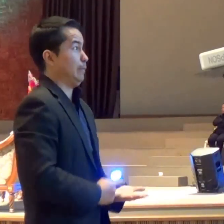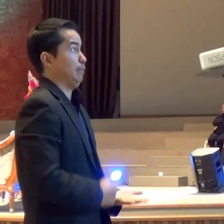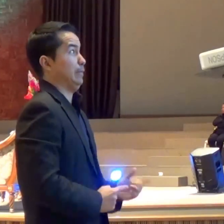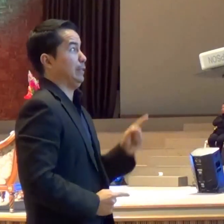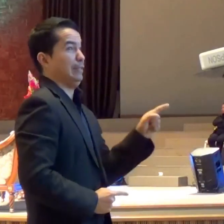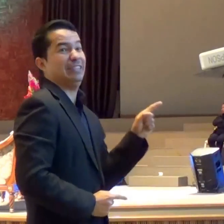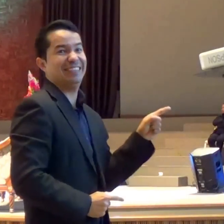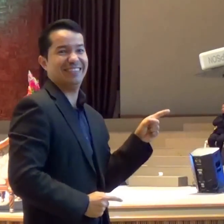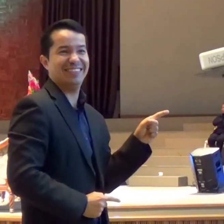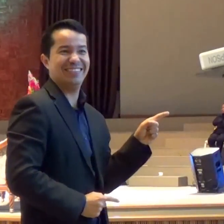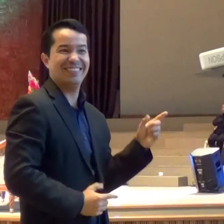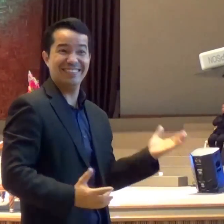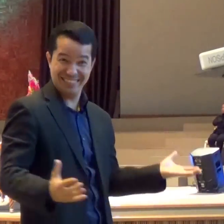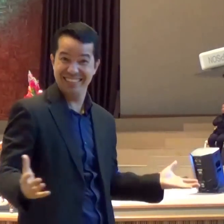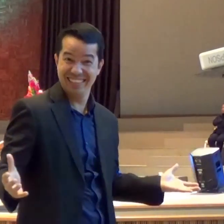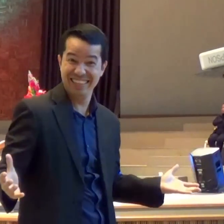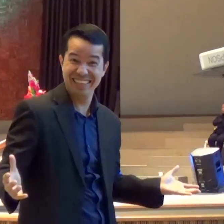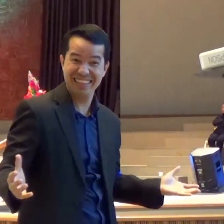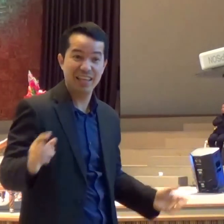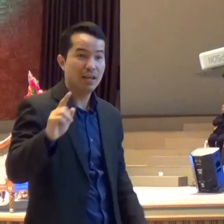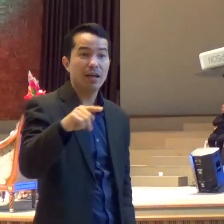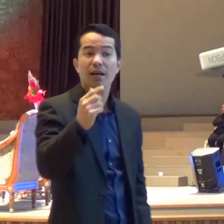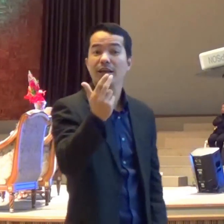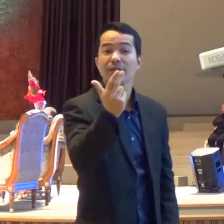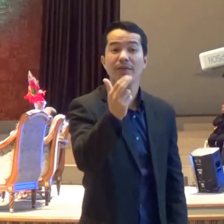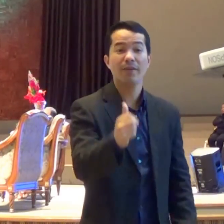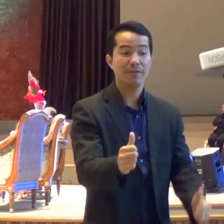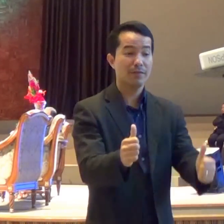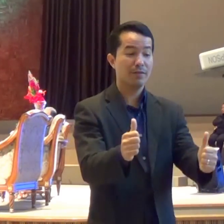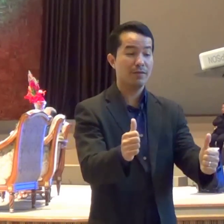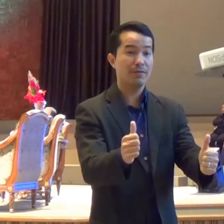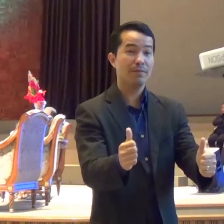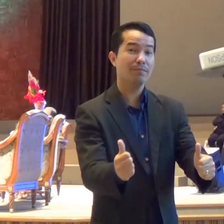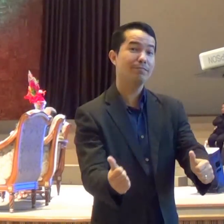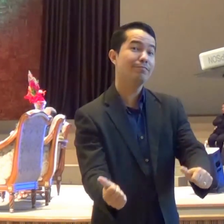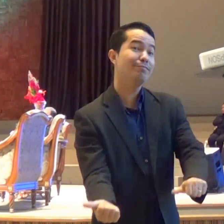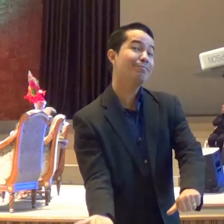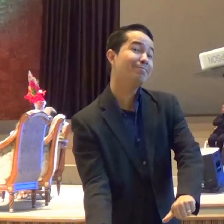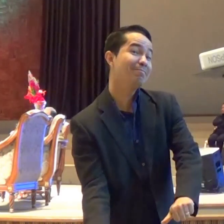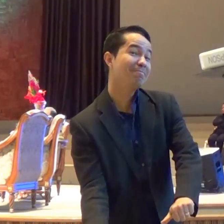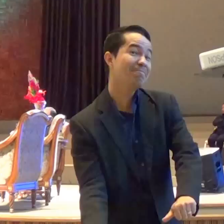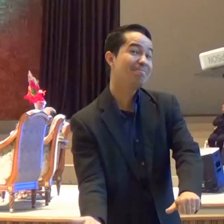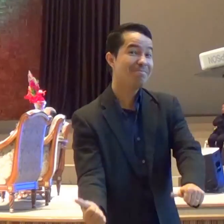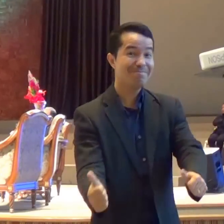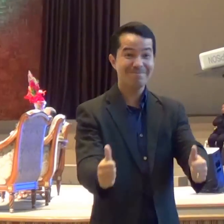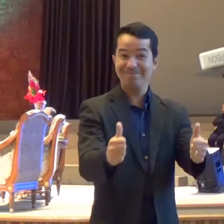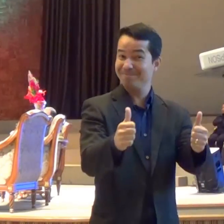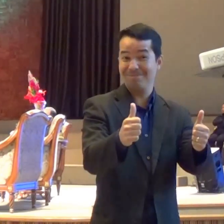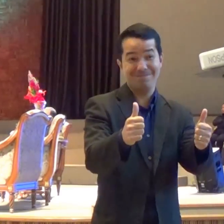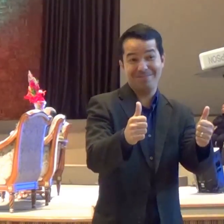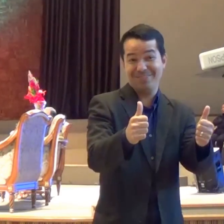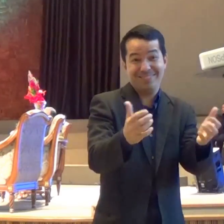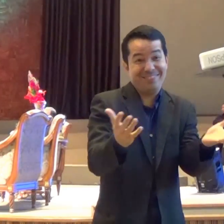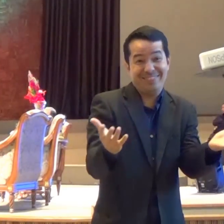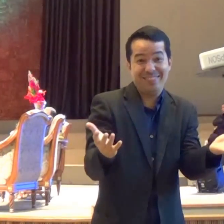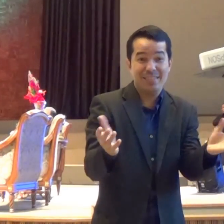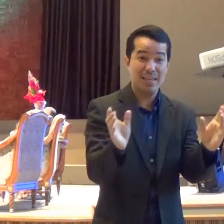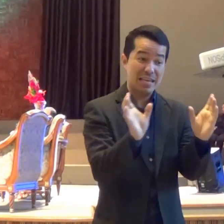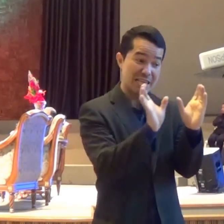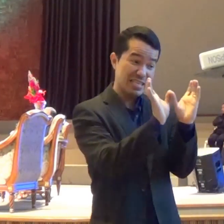E aí Esse autor Dizia exatamente Isso Cada vez Que a gente celebra A ceia A gente está Lembrando Que a gente tem Um